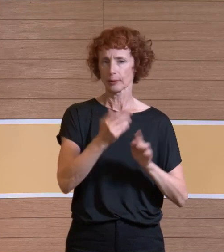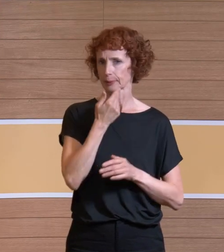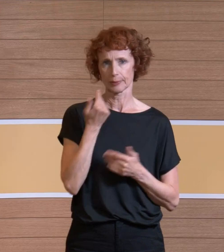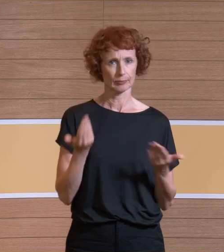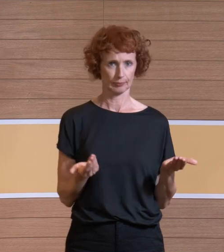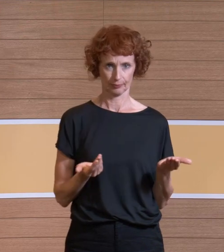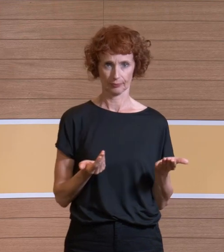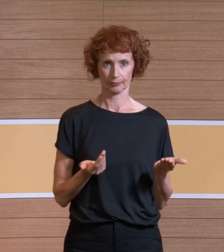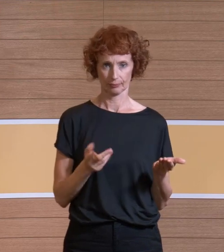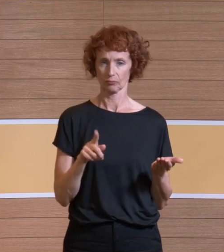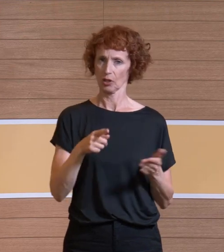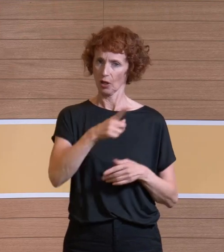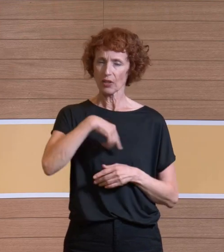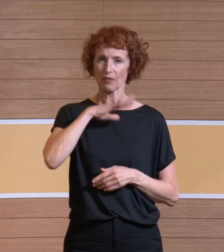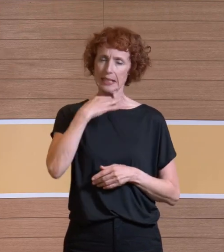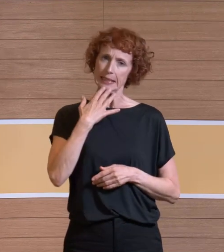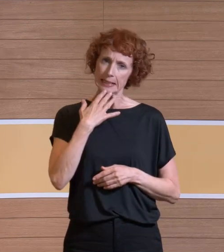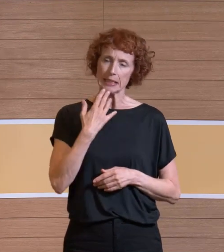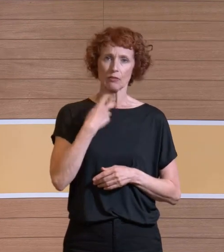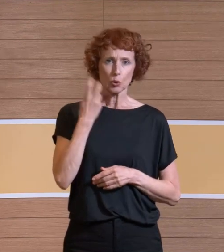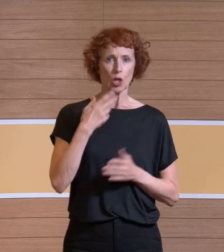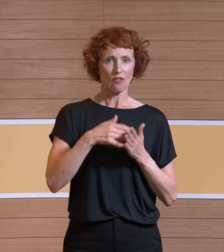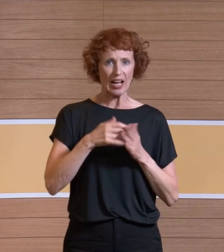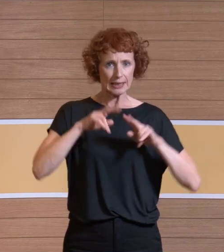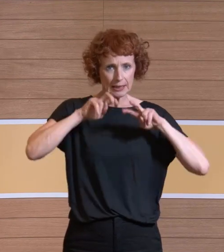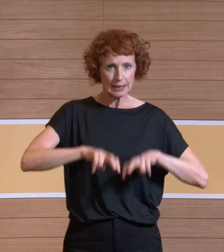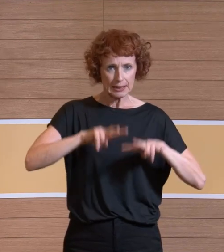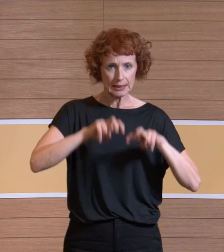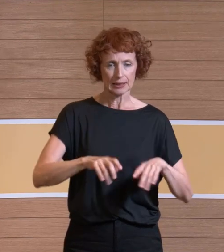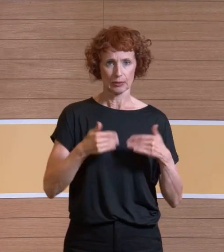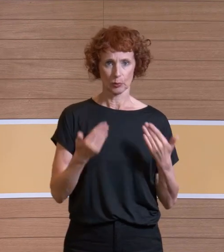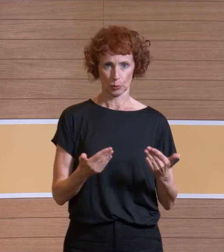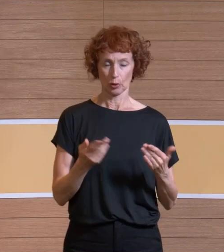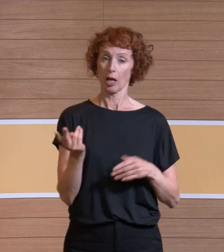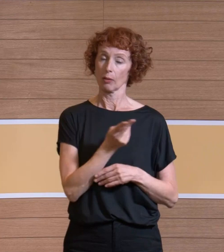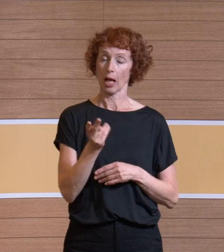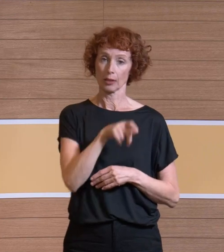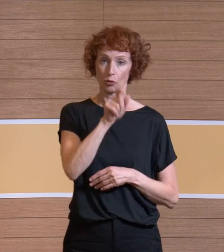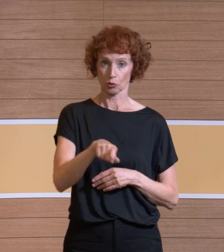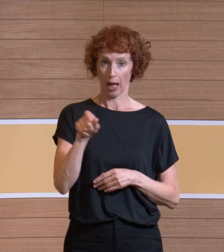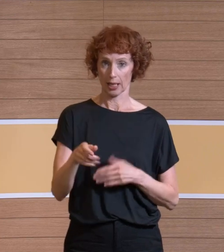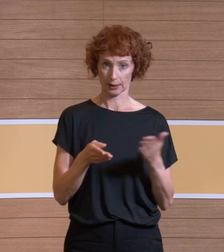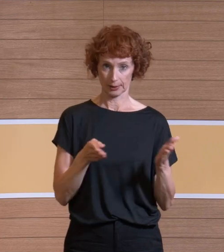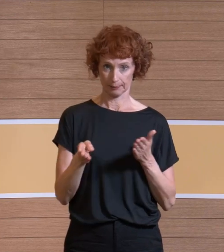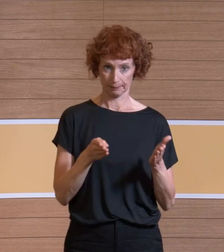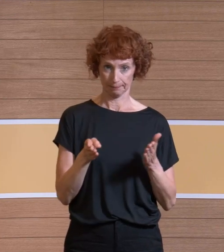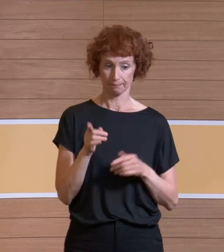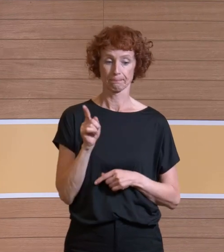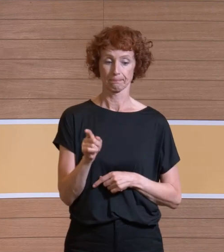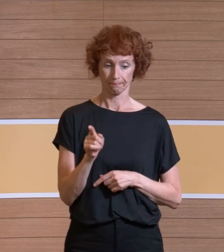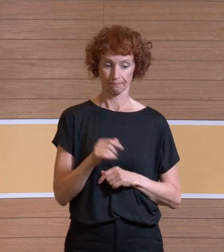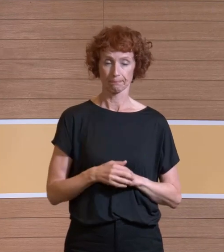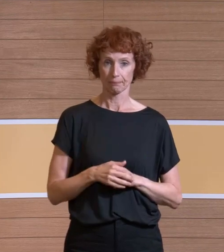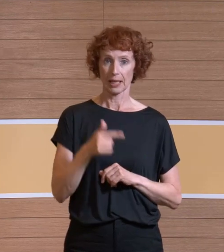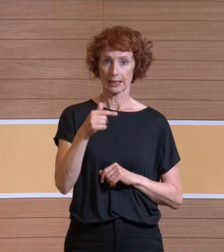Wir haben uns dann ganz viel Mühe gegeben und das noch weiter aufgeschlüsselt. Wenn Sie schauen, die beiden Spalten auf der linken Seite, das sind beides